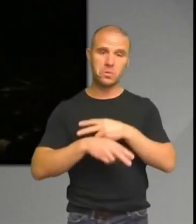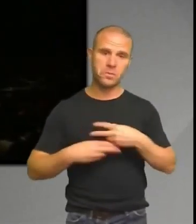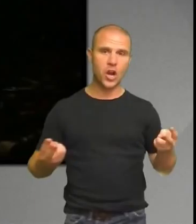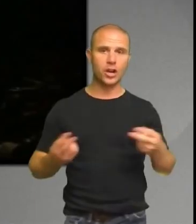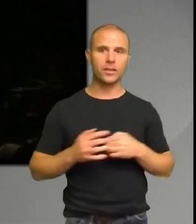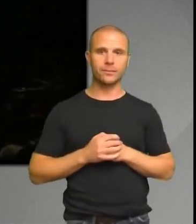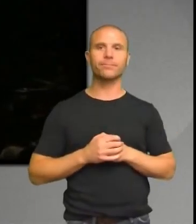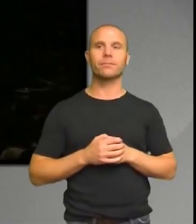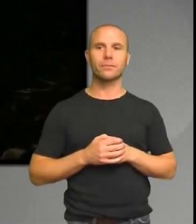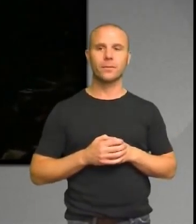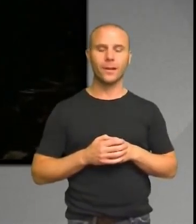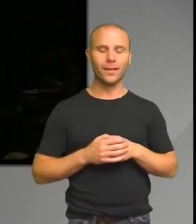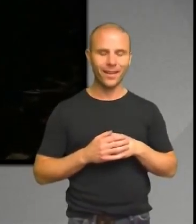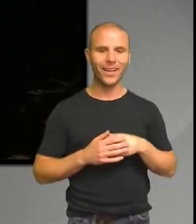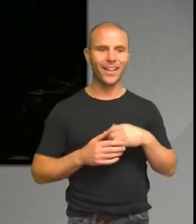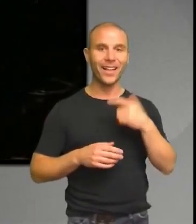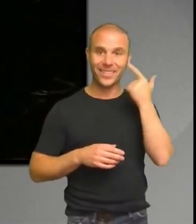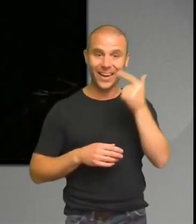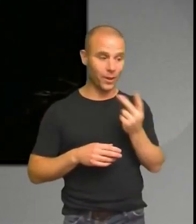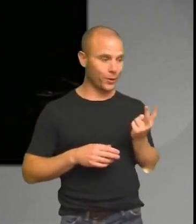där och tänka att vi upptäckte en ny planet runt en annan stjärna.